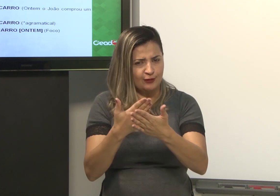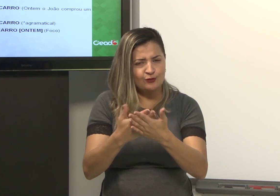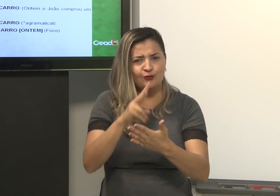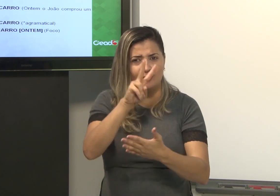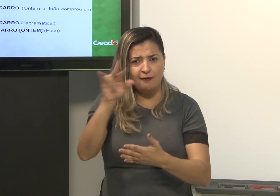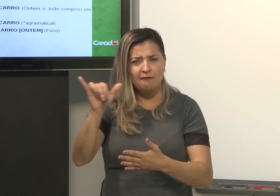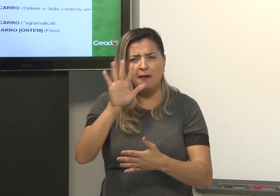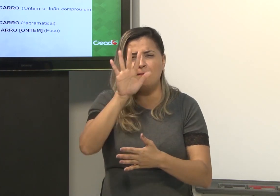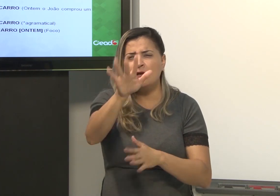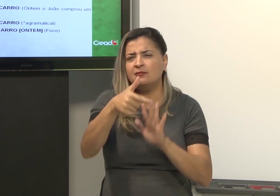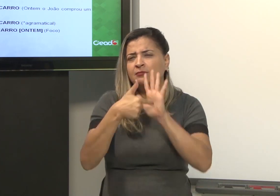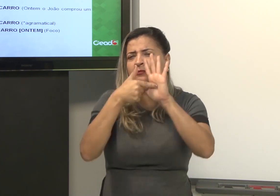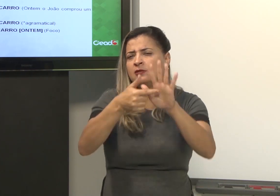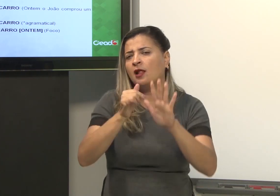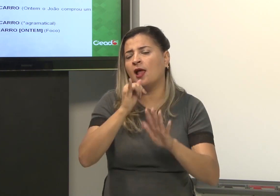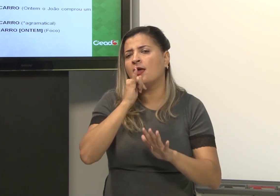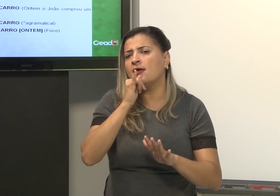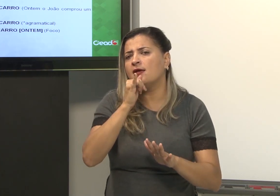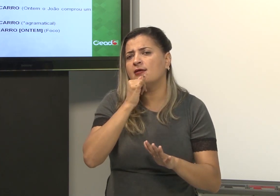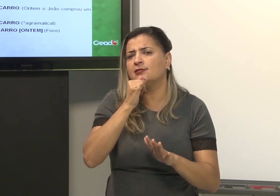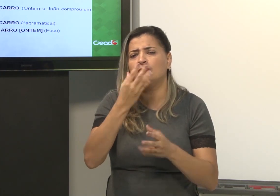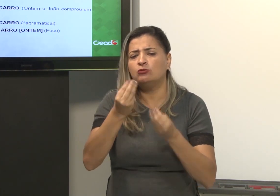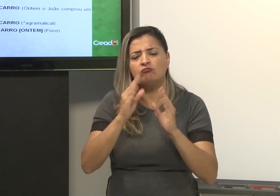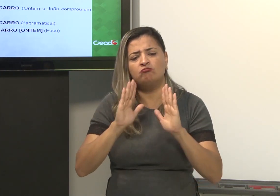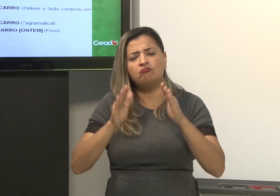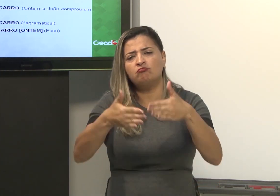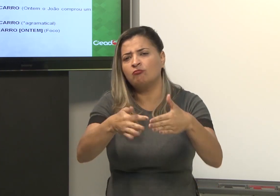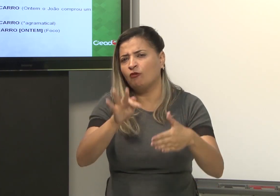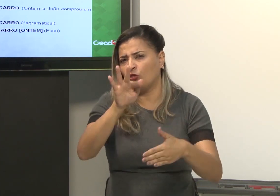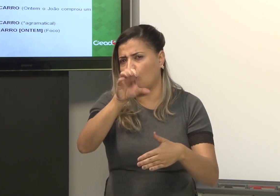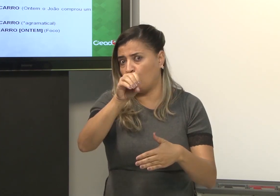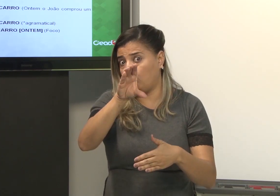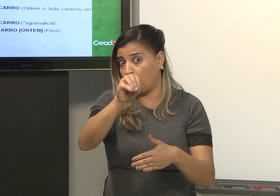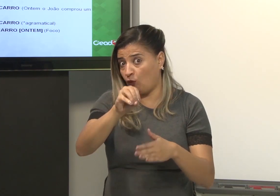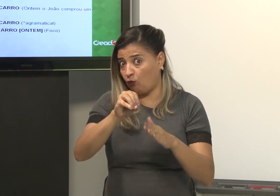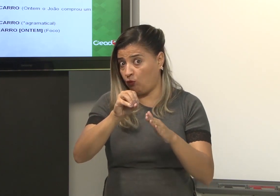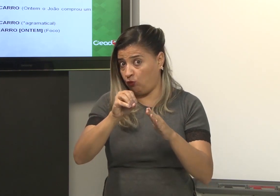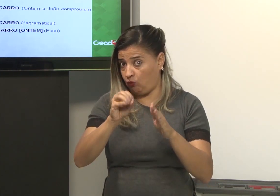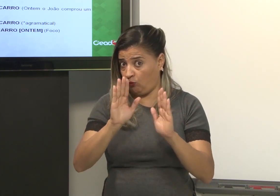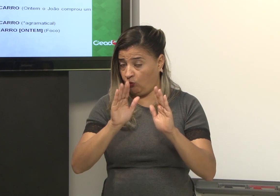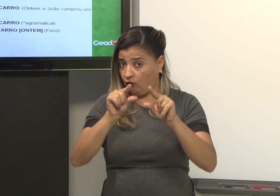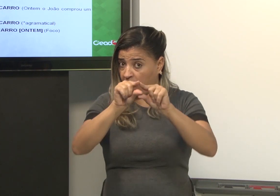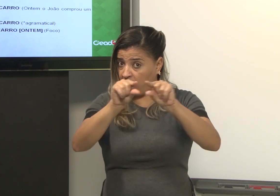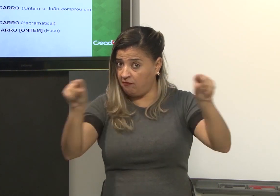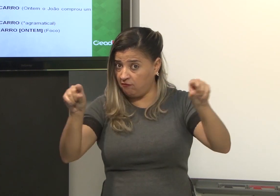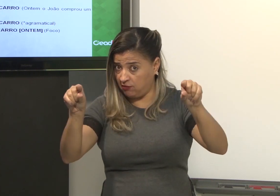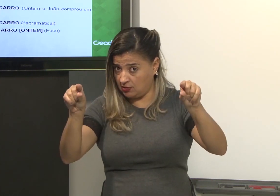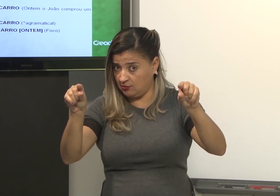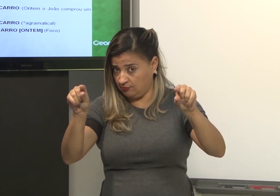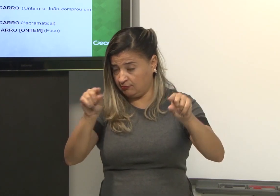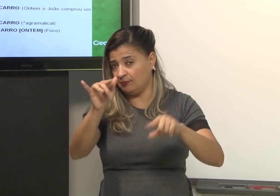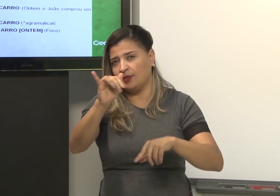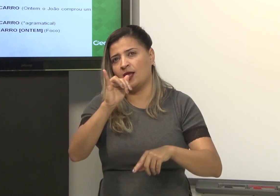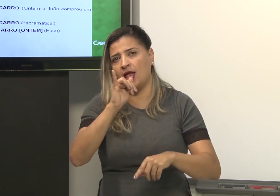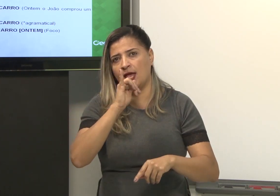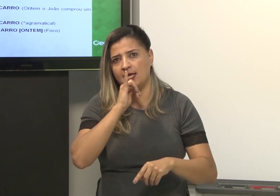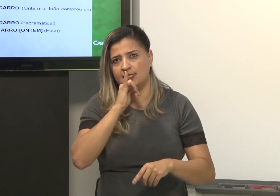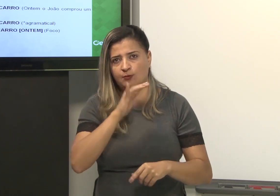exemplo agora para vocês do foco. Dentro de uma frase. Por exemplo. Primeira